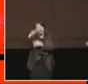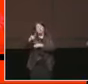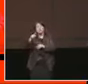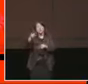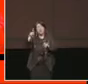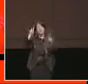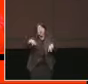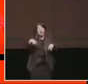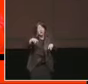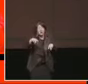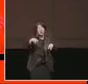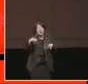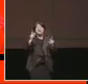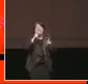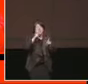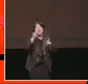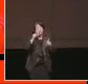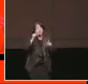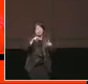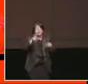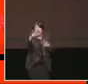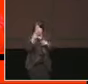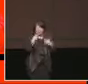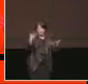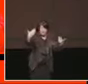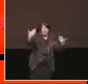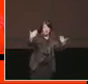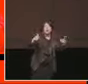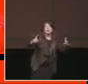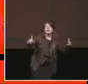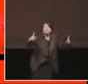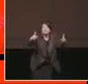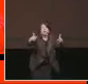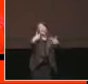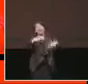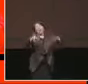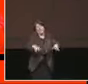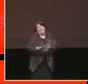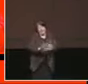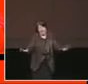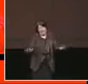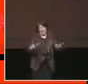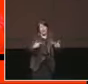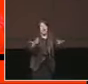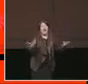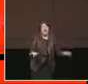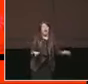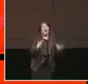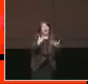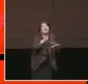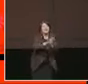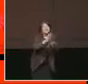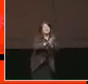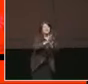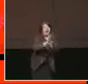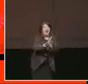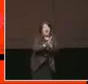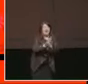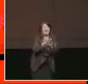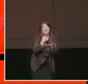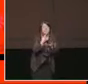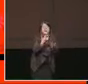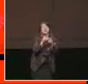fare non smentiscono quindi vi confermo che è così diceva Carmelo bene che la stampa a volte